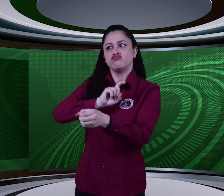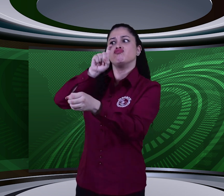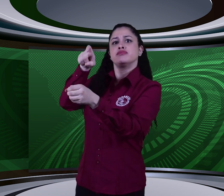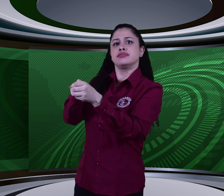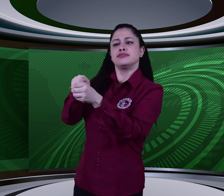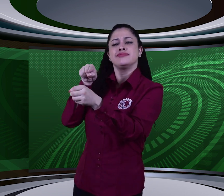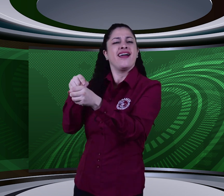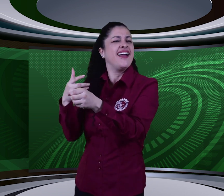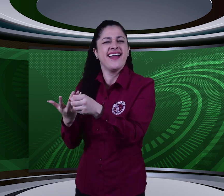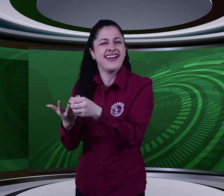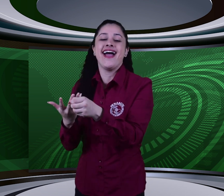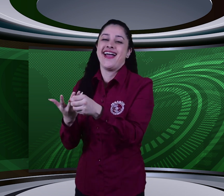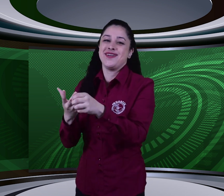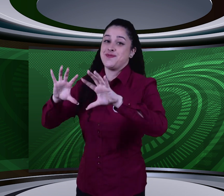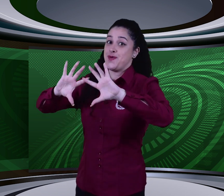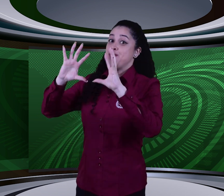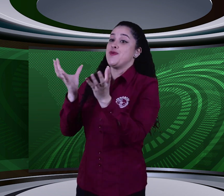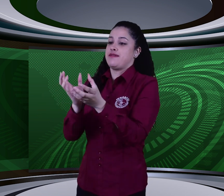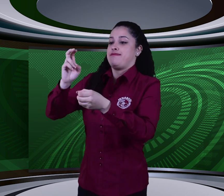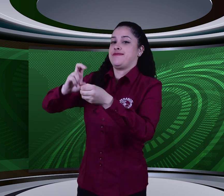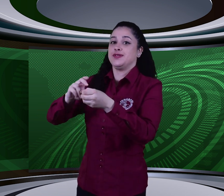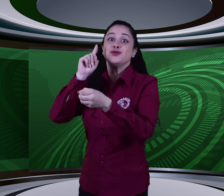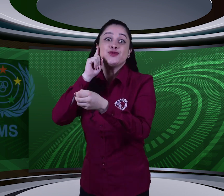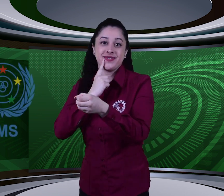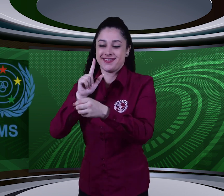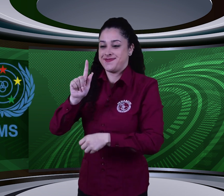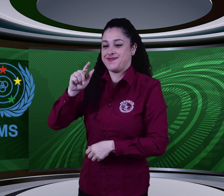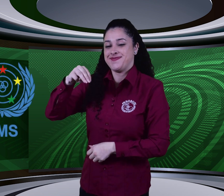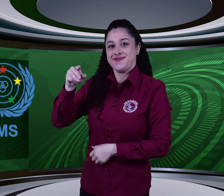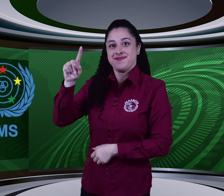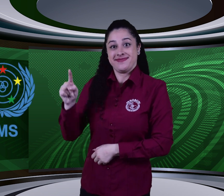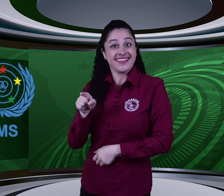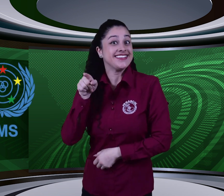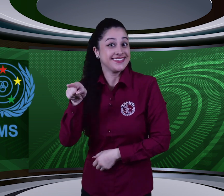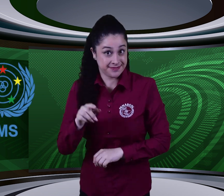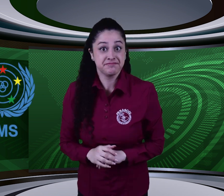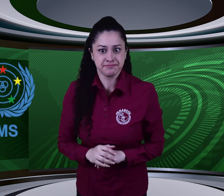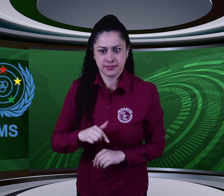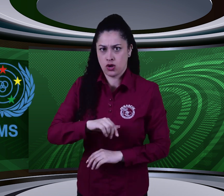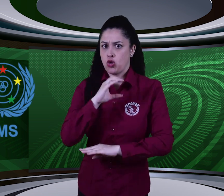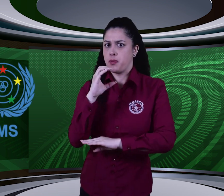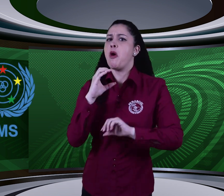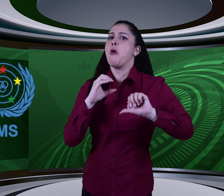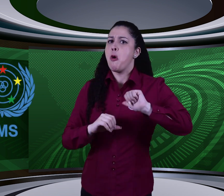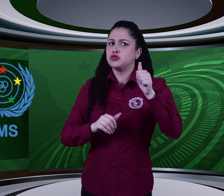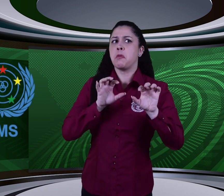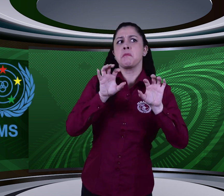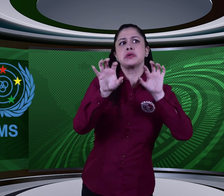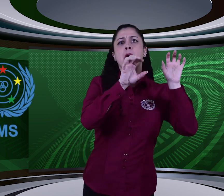Como saben, FENASCOL es afiliado de la Federación Mundial de Sordos, FMS, al igual que